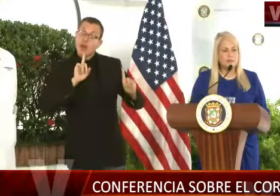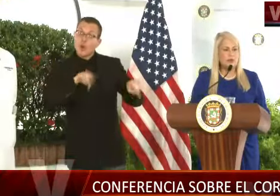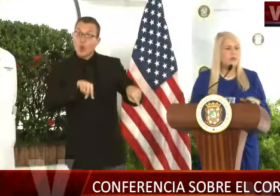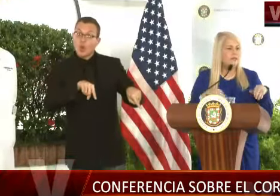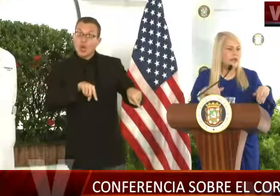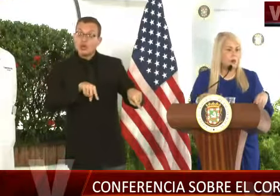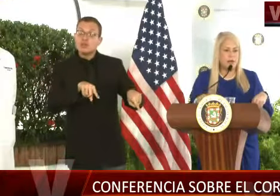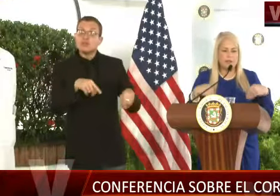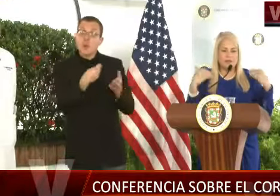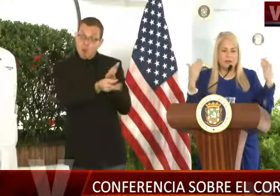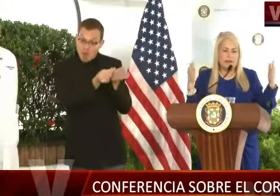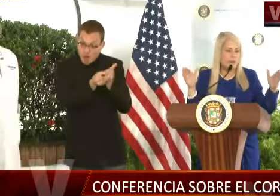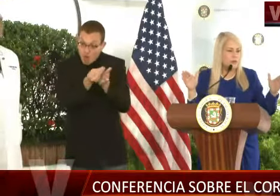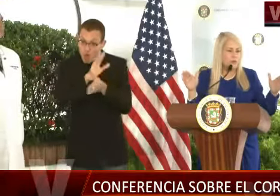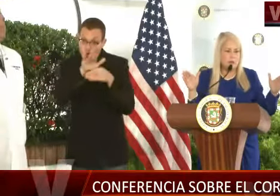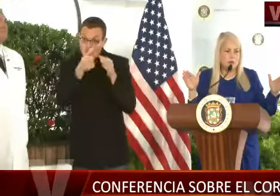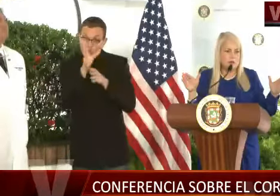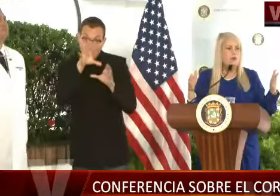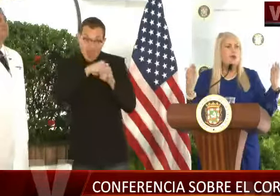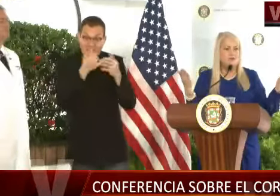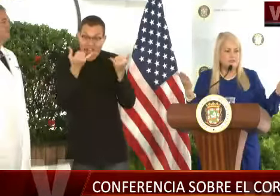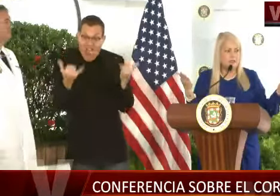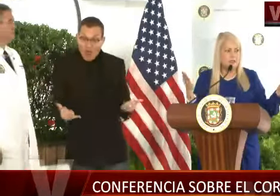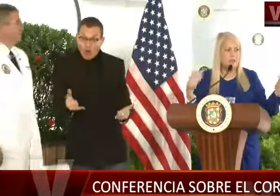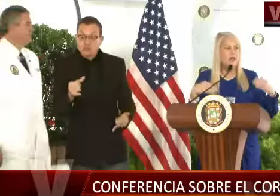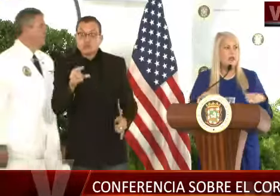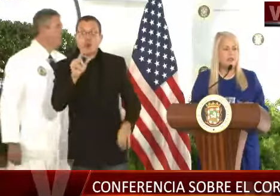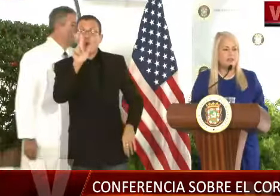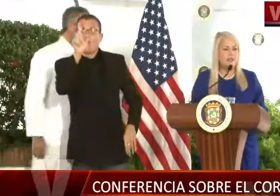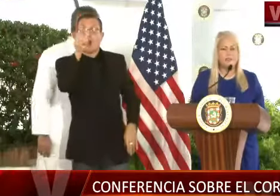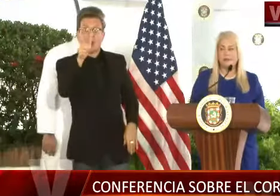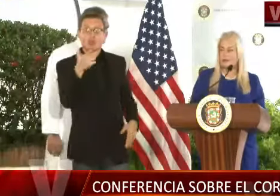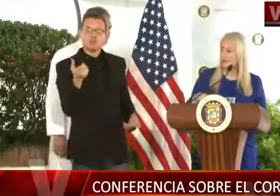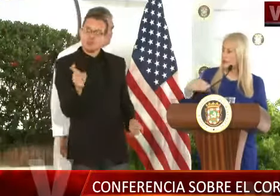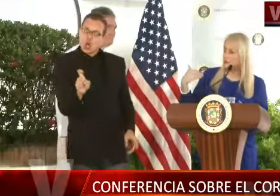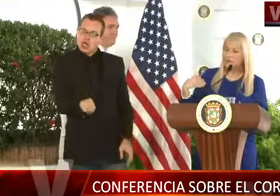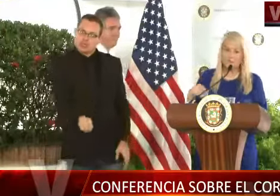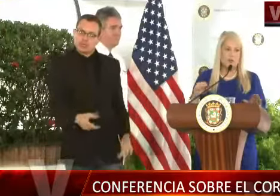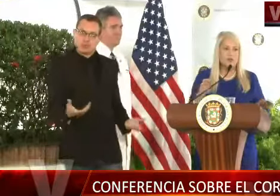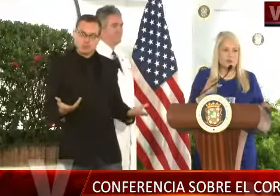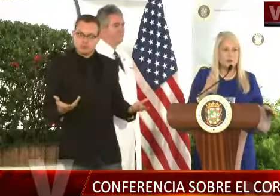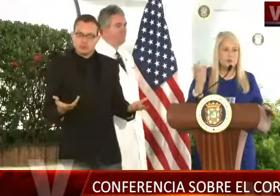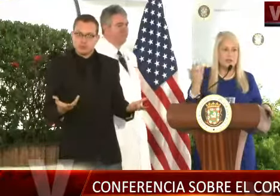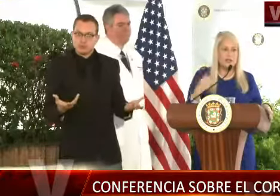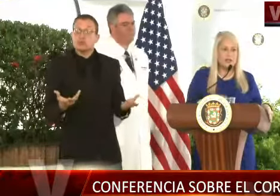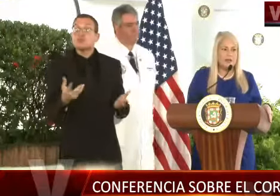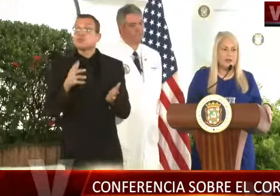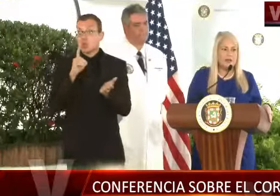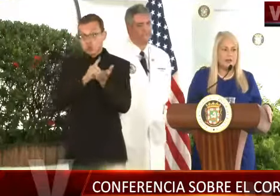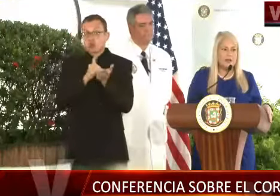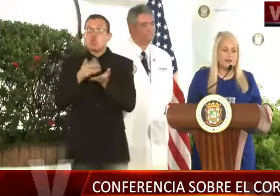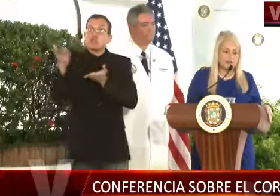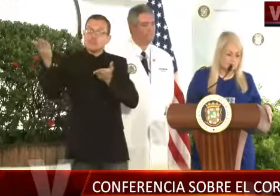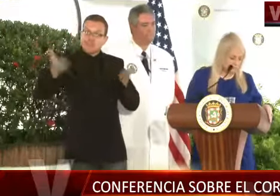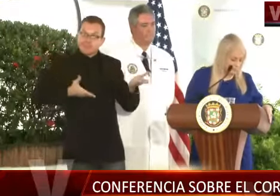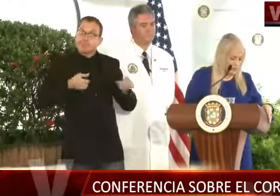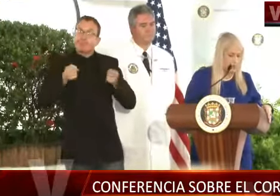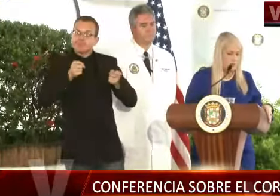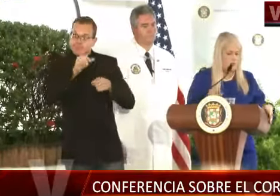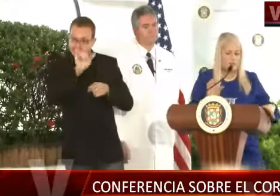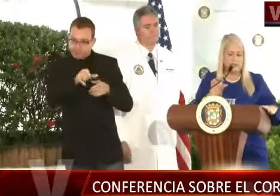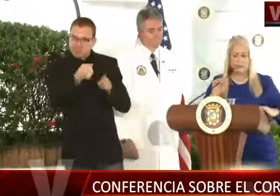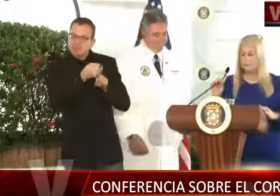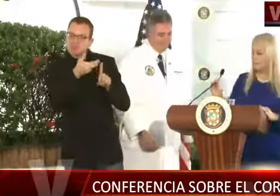en el comprensivo, sea ahora, sea para otra ocasión, hace falta. Así que se va a hacer. Aquí está el doctor Segundo que nos puede dar la